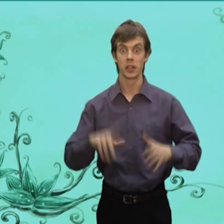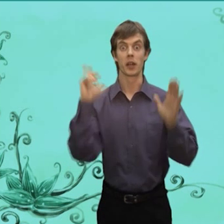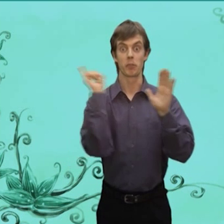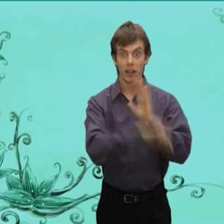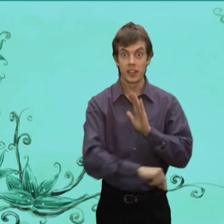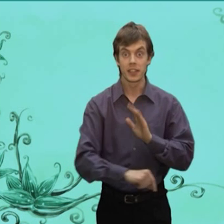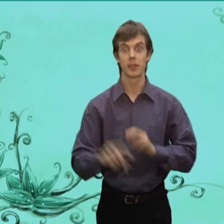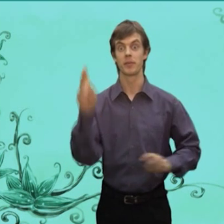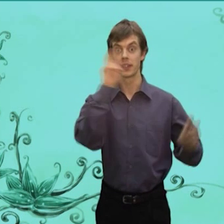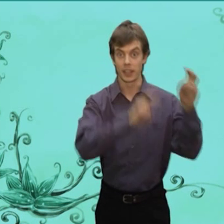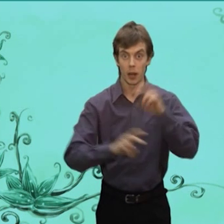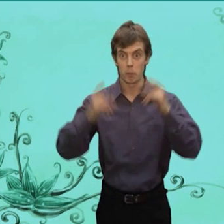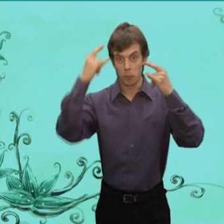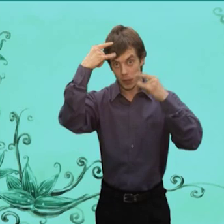Побежал За быком